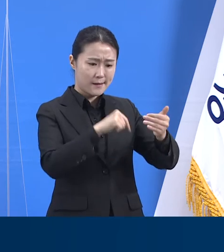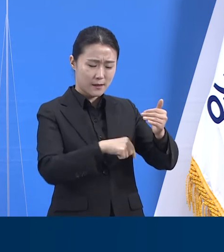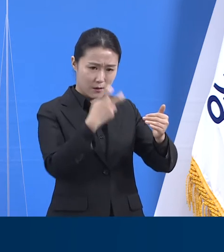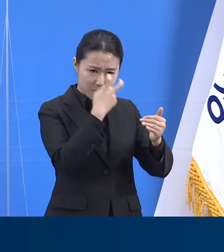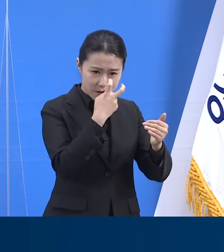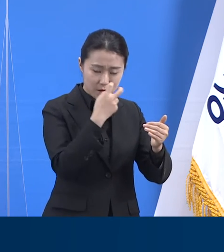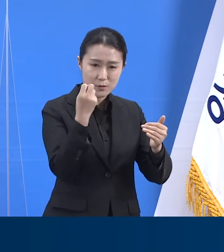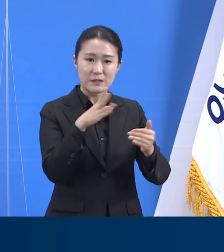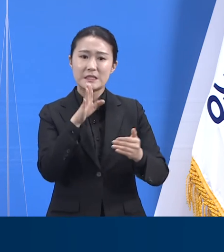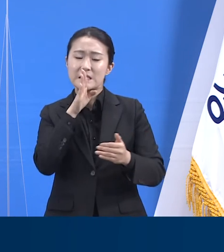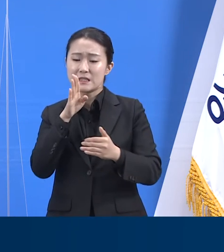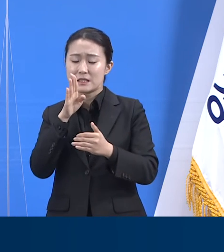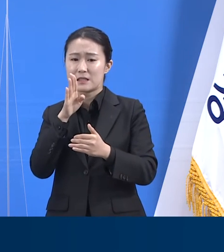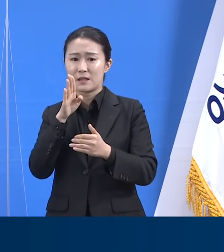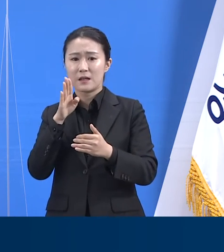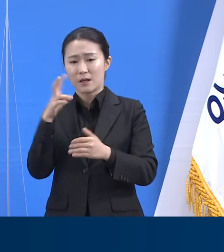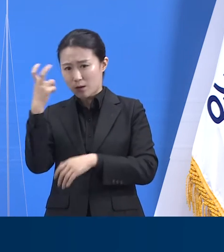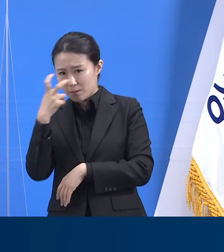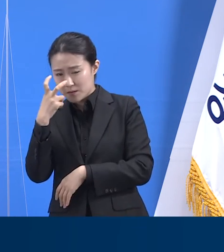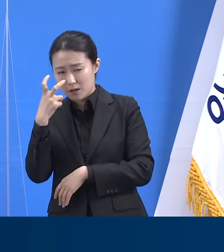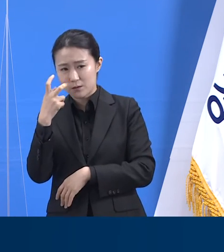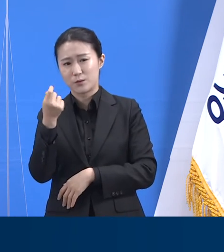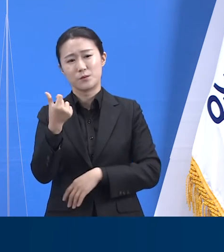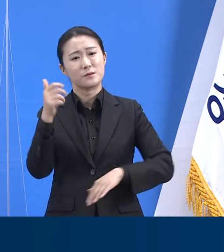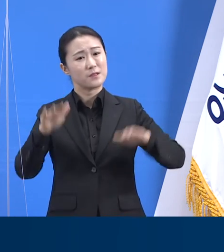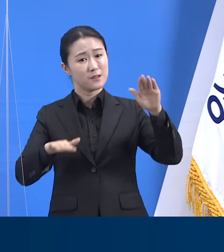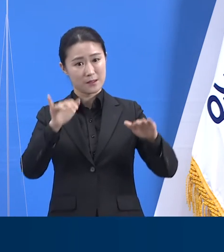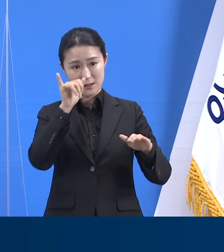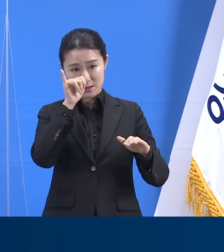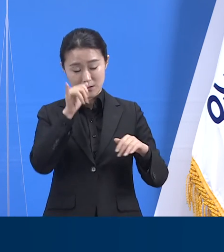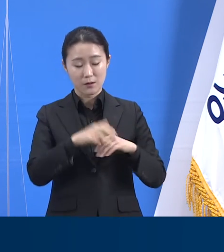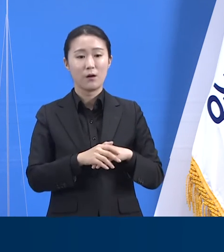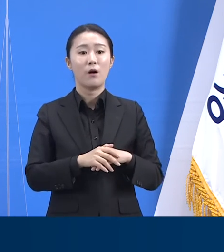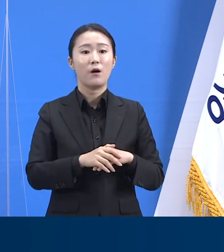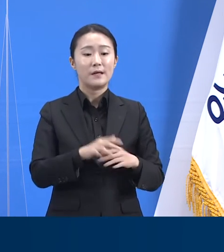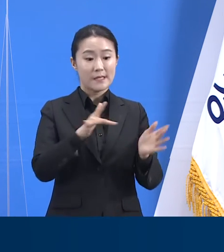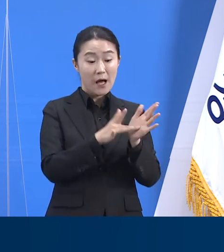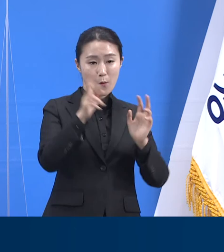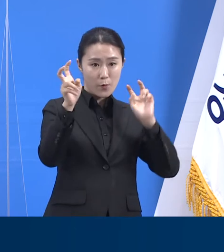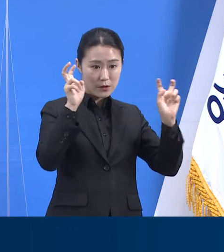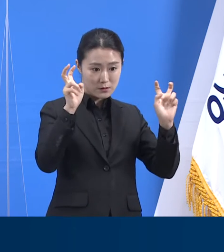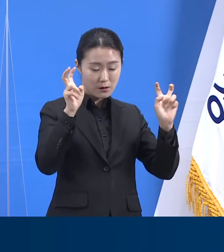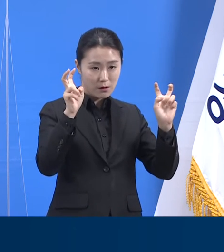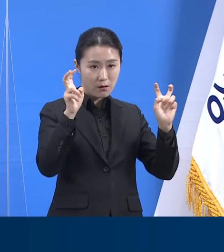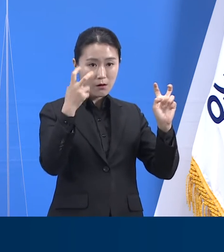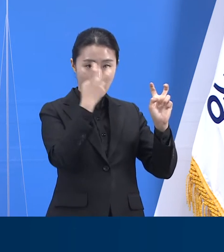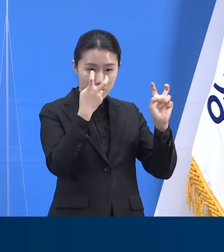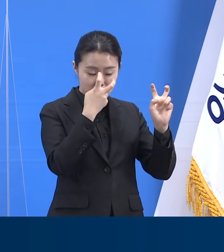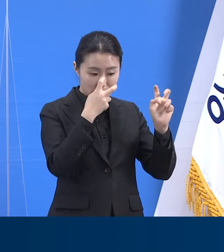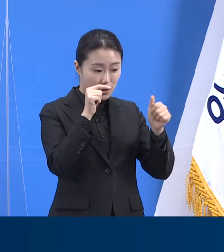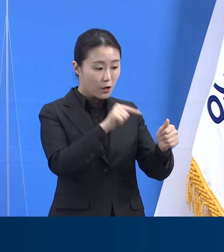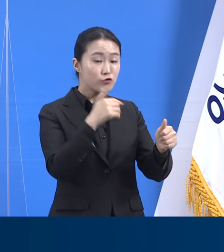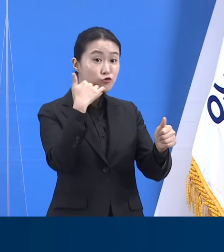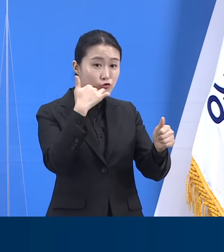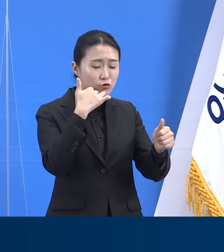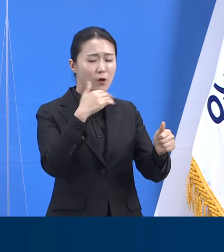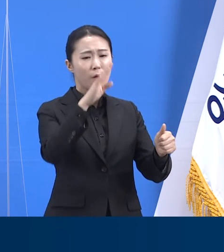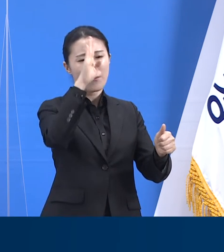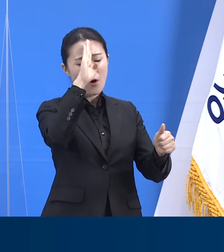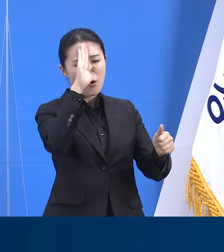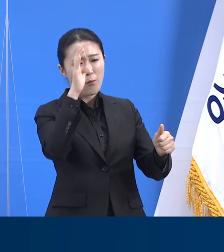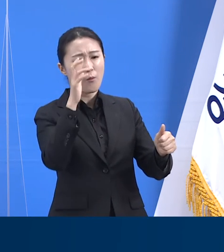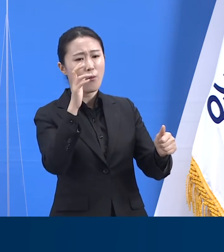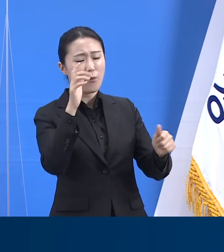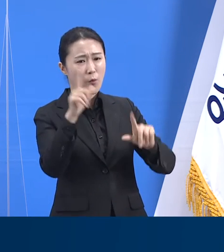간략히 설명드리면, 제약사의 임상연구는 주로 증상인 환자를 찾지만 한국의